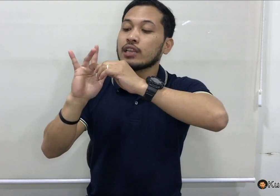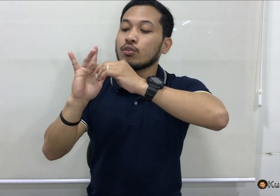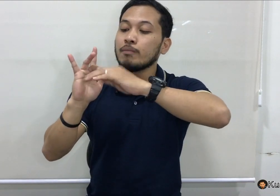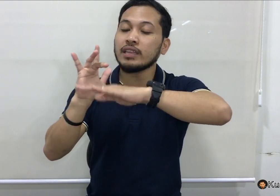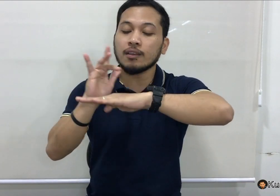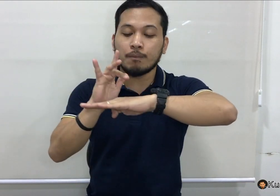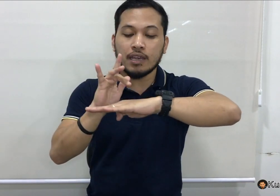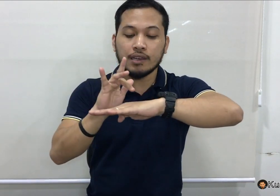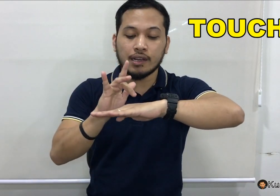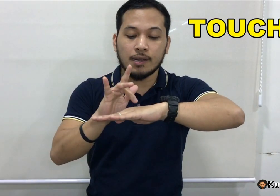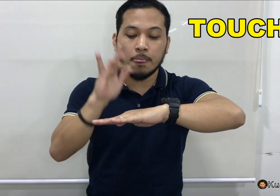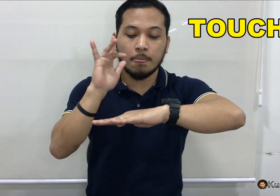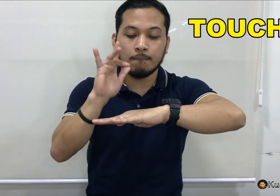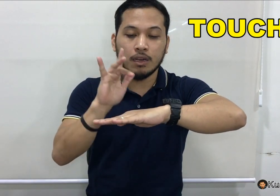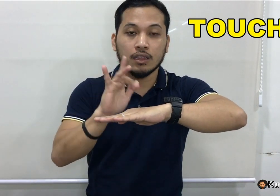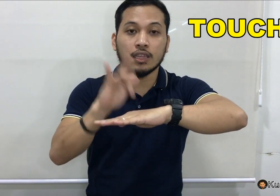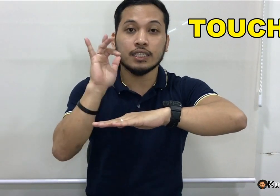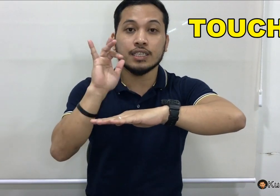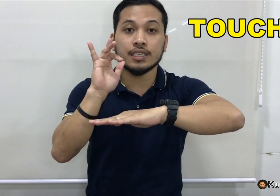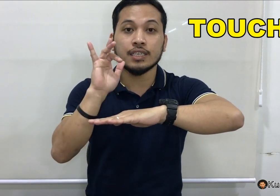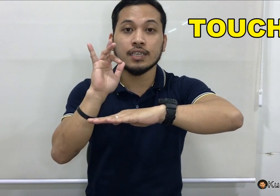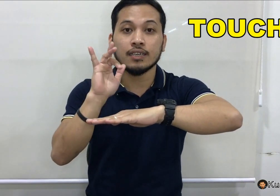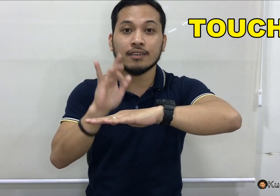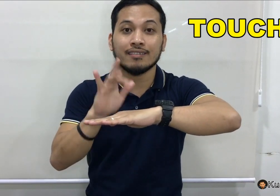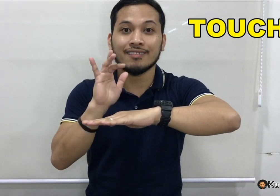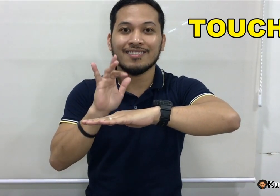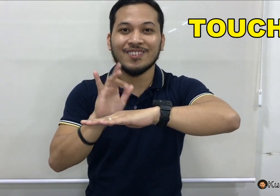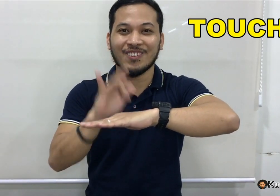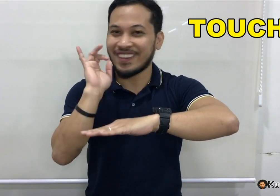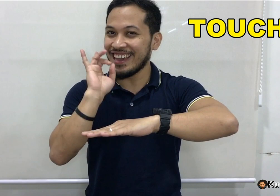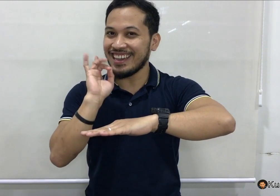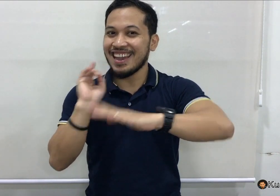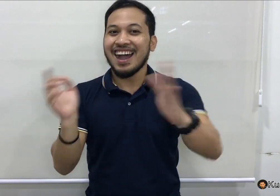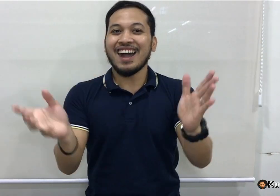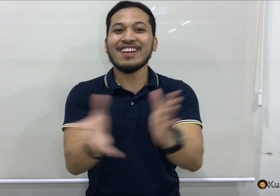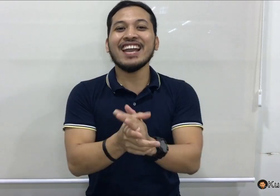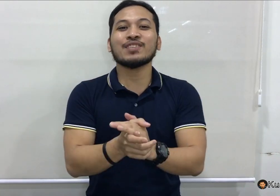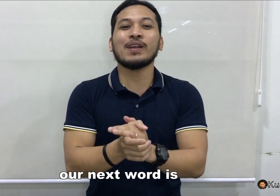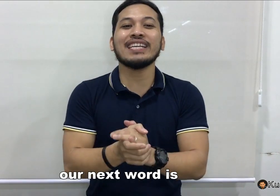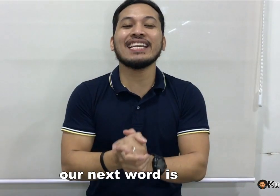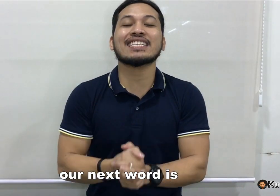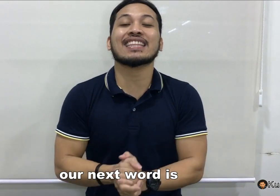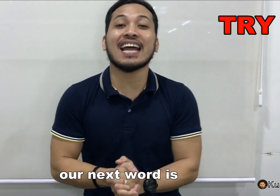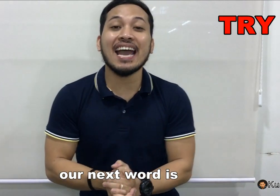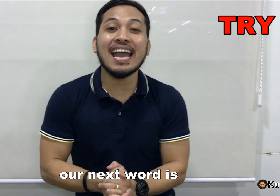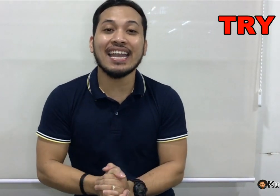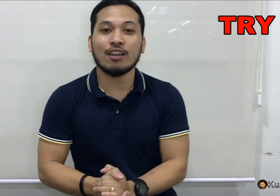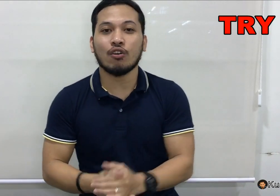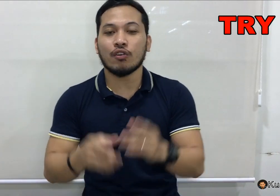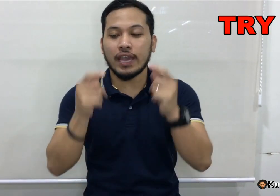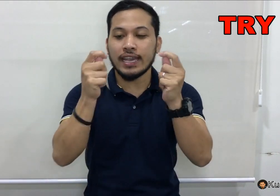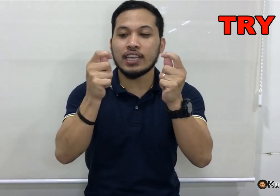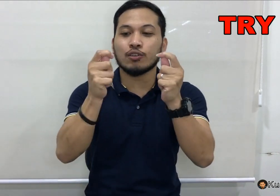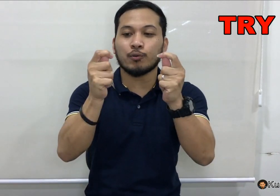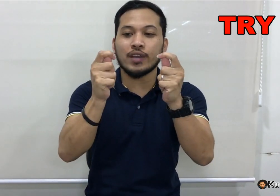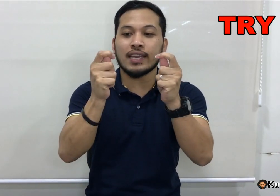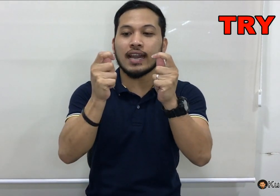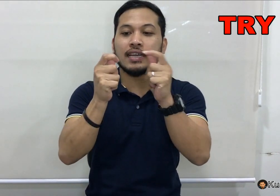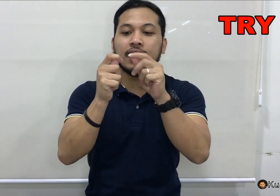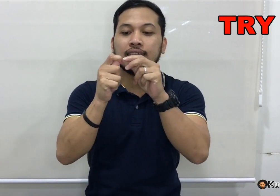itong middle finger. Touch. Okay, our next word is, try. Okay, ganito po yan ha. Naka